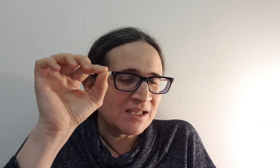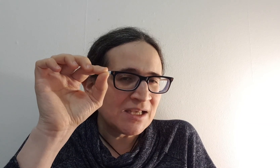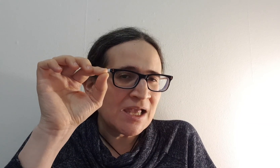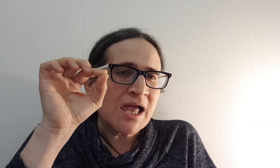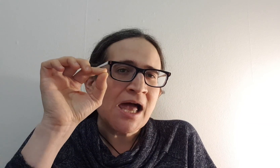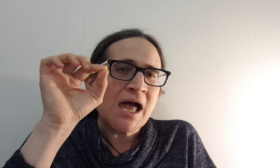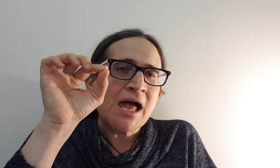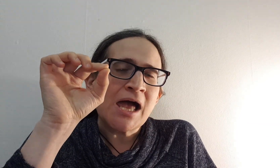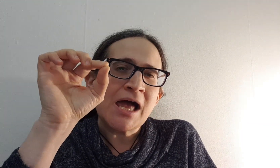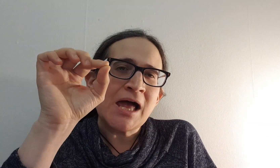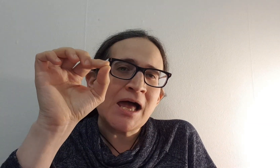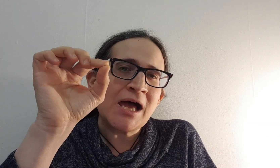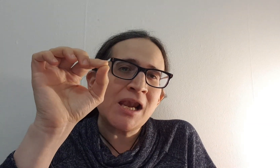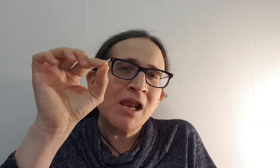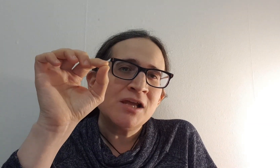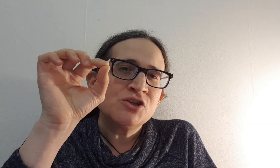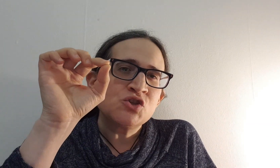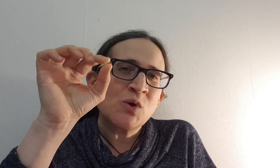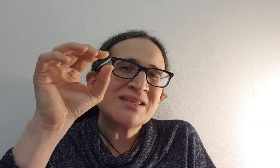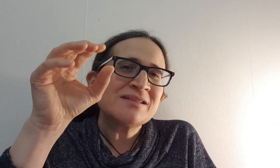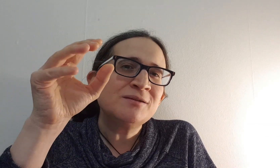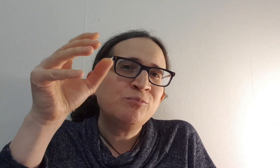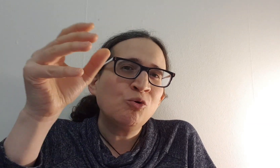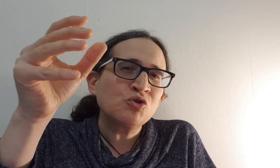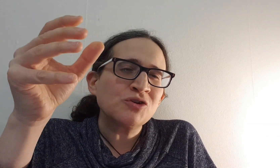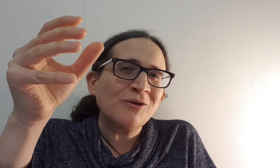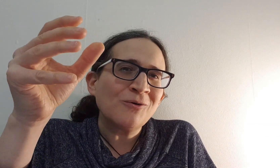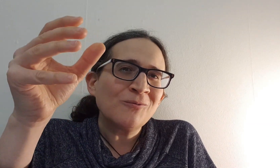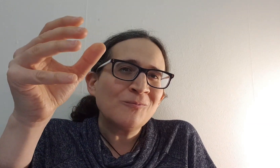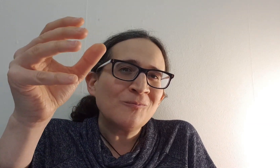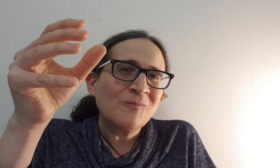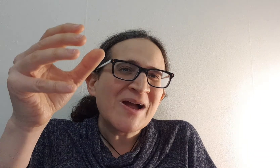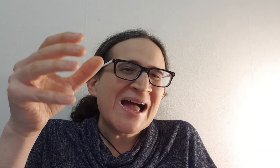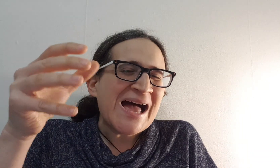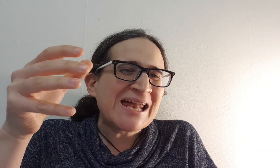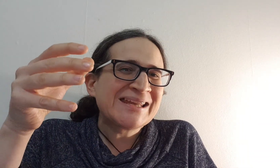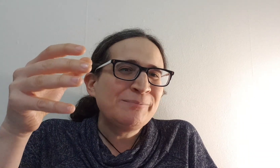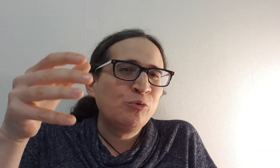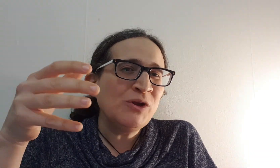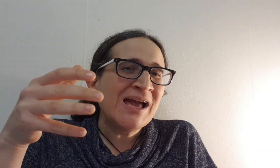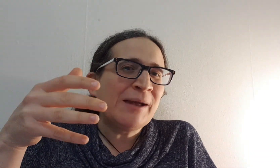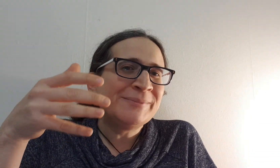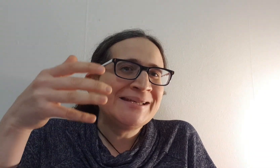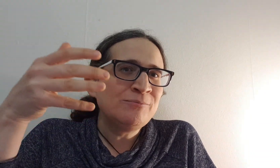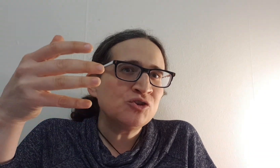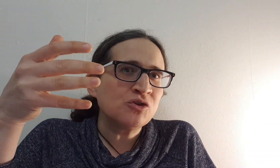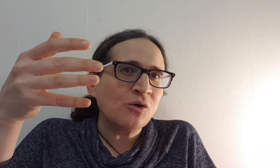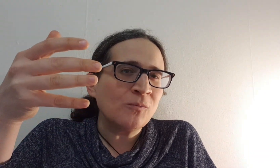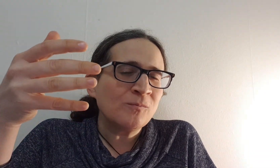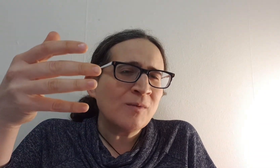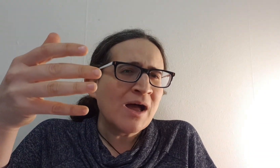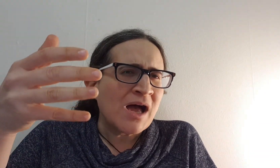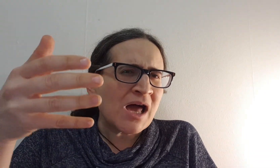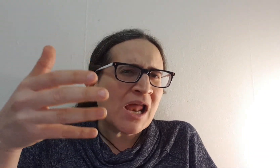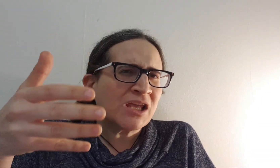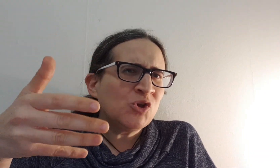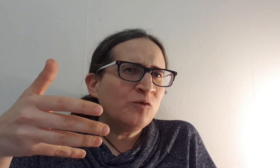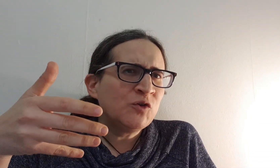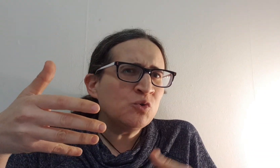על צורת הדיבור שלו על ריבוי המילים שלו על החיוביות